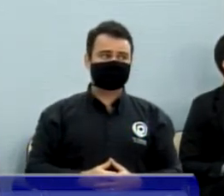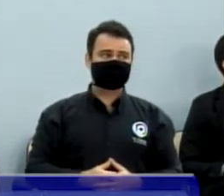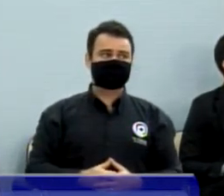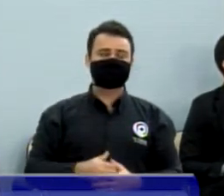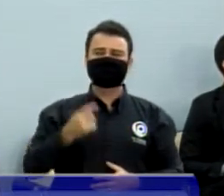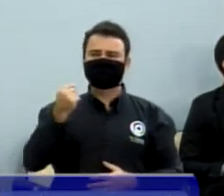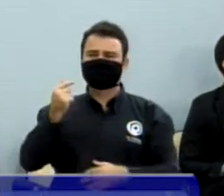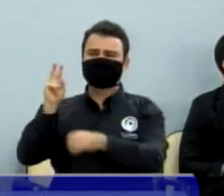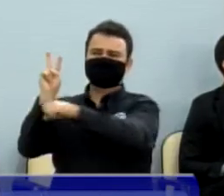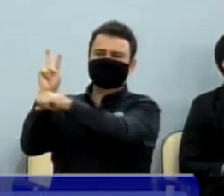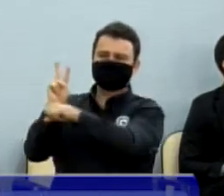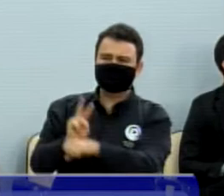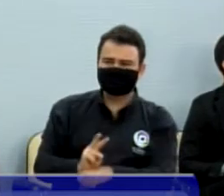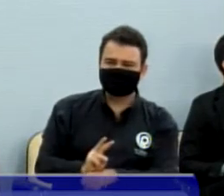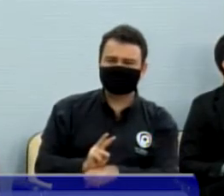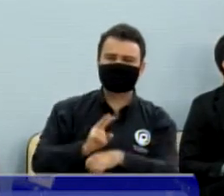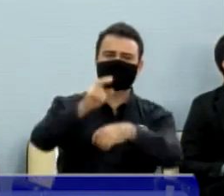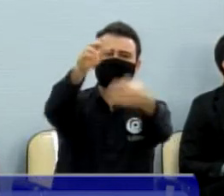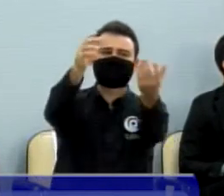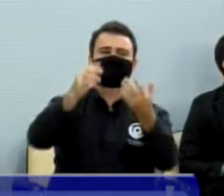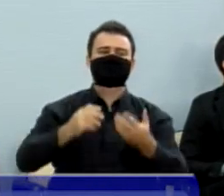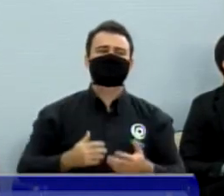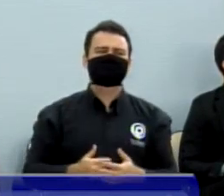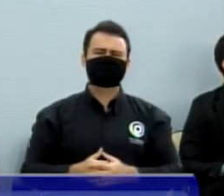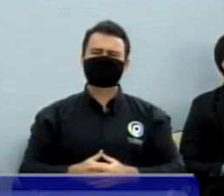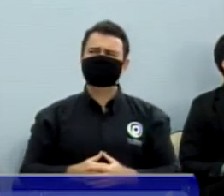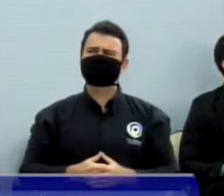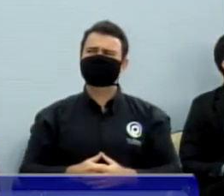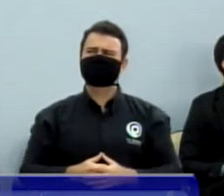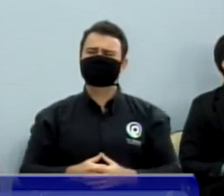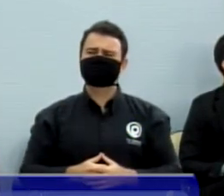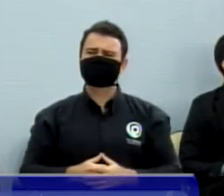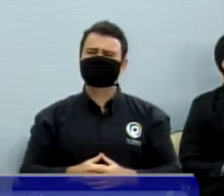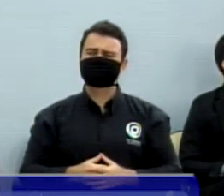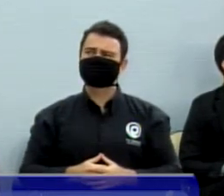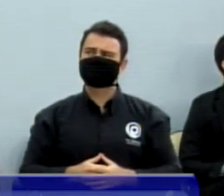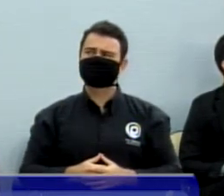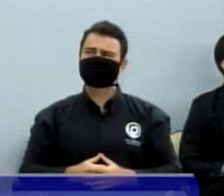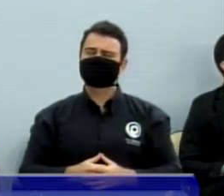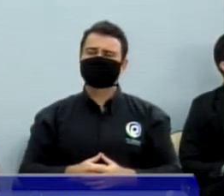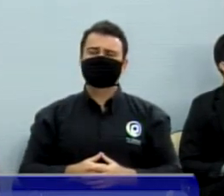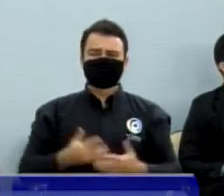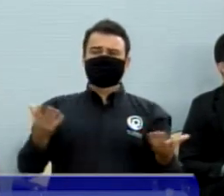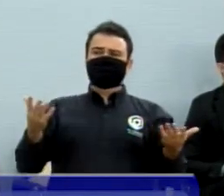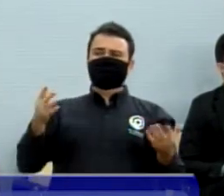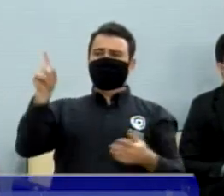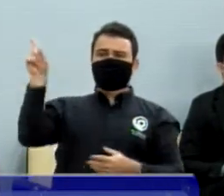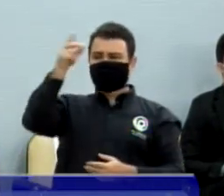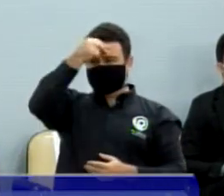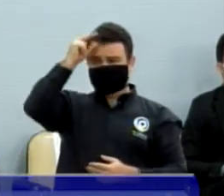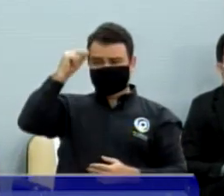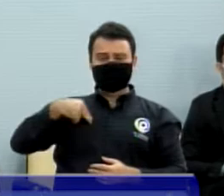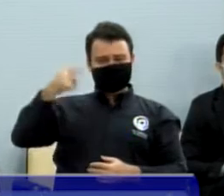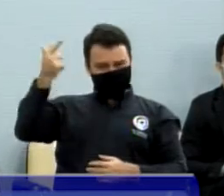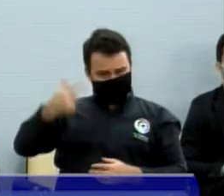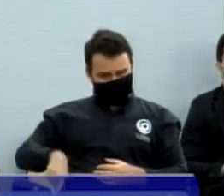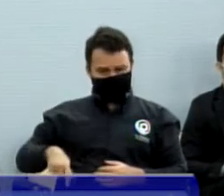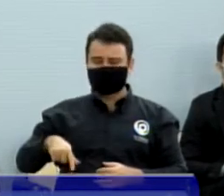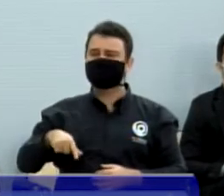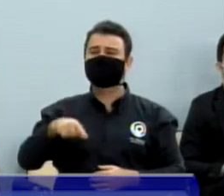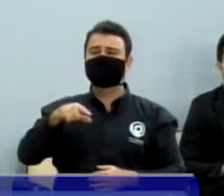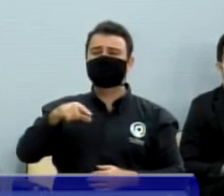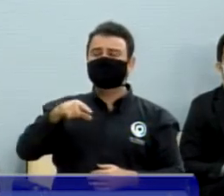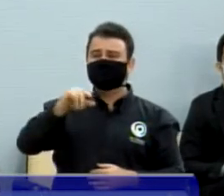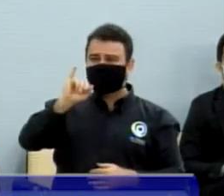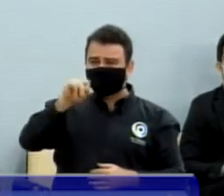vantajosos. Agora o município vem e aumenta o IPTU. Sabe em quanto o